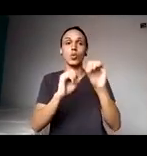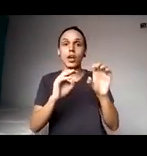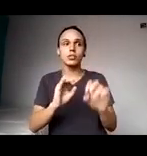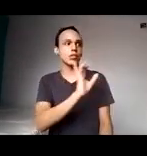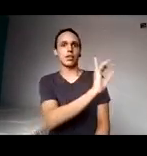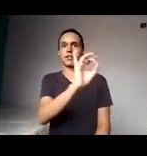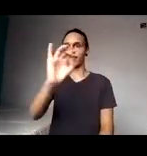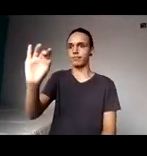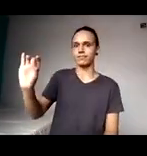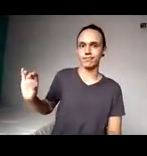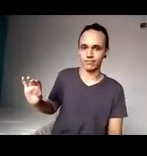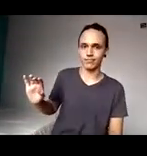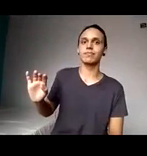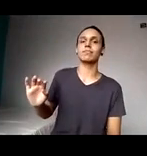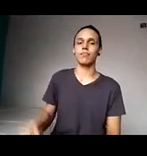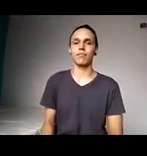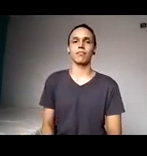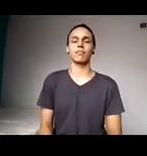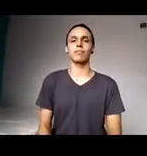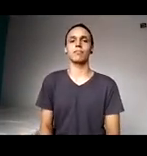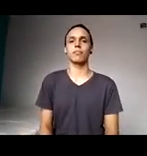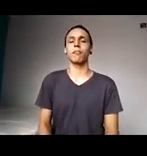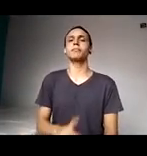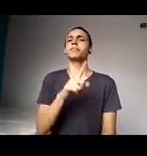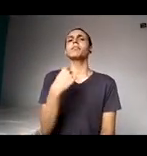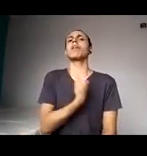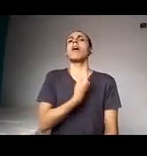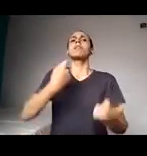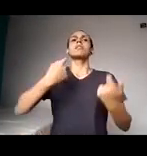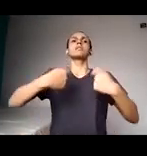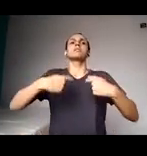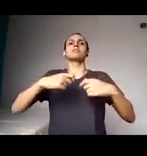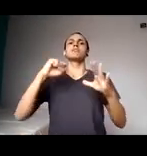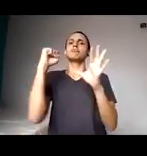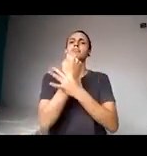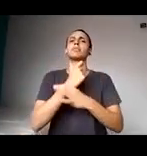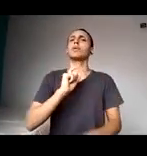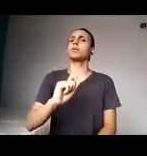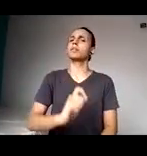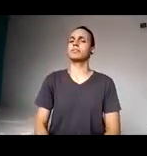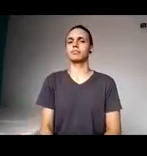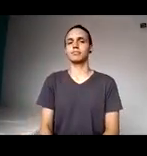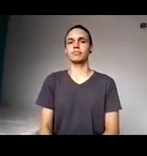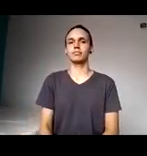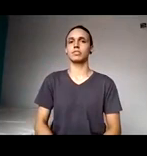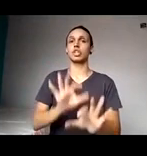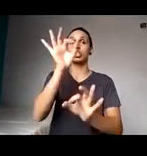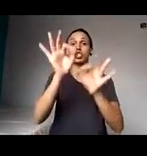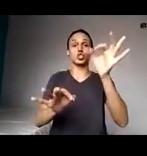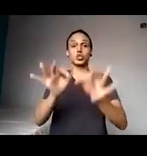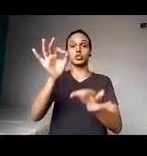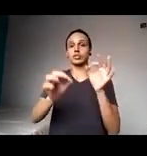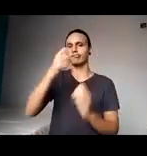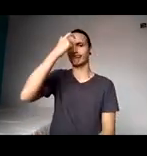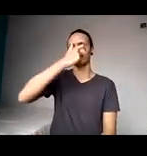ali, ela passou no Enem, a gente vai precisar garantir o que eu tenho chamado de justiça cognitiva, tomando